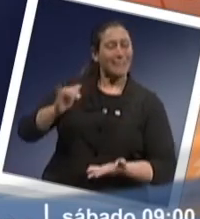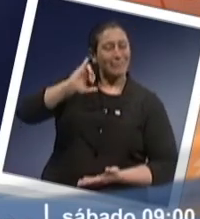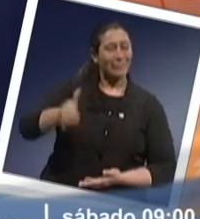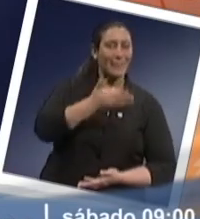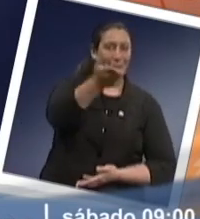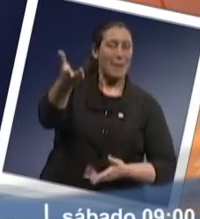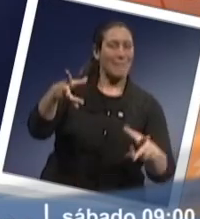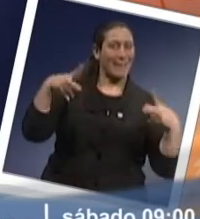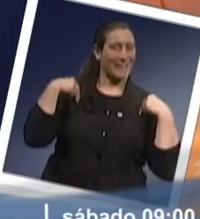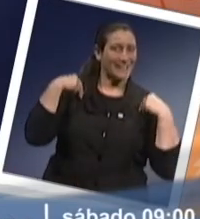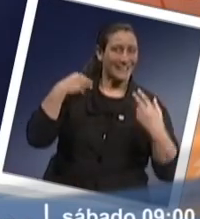merece!